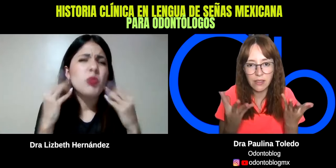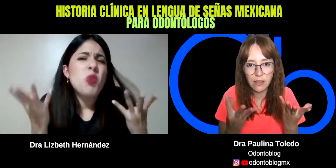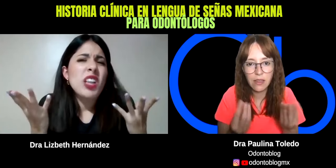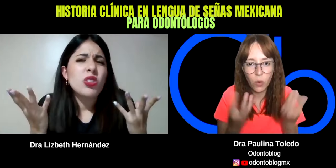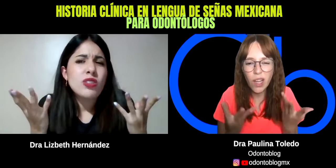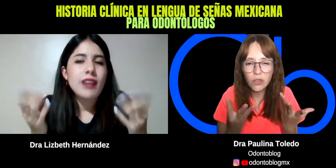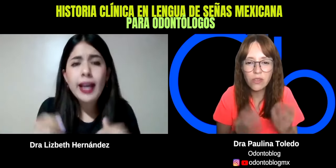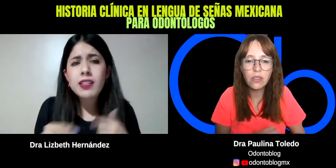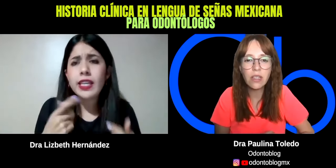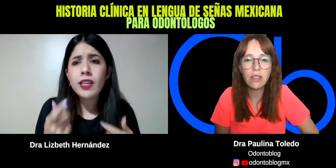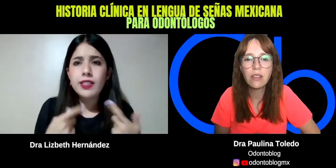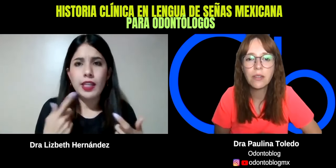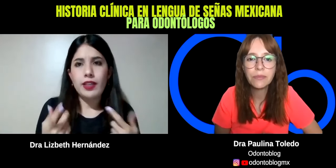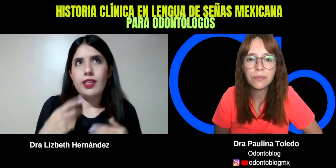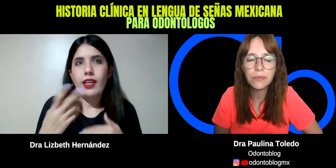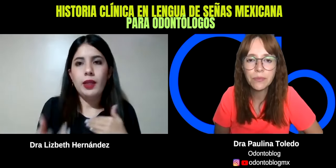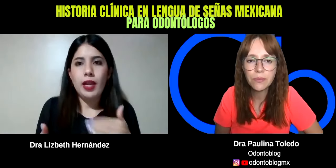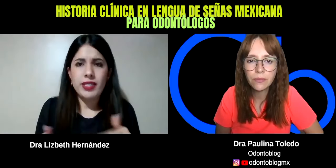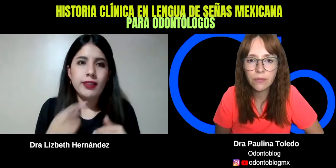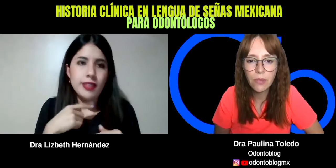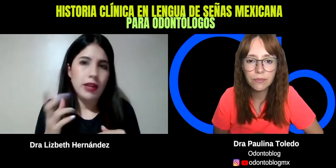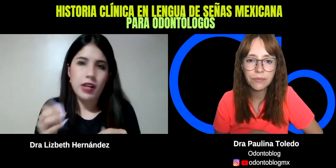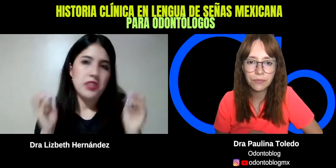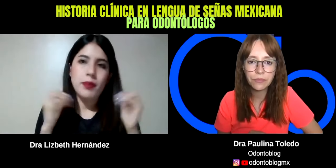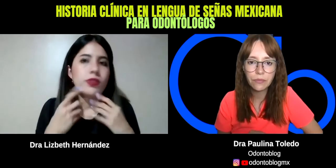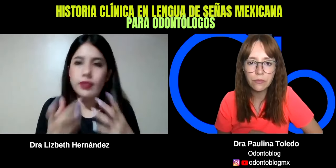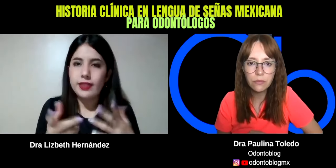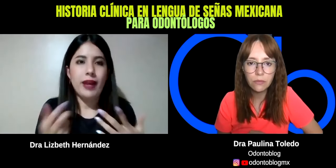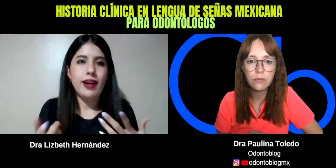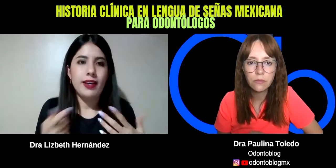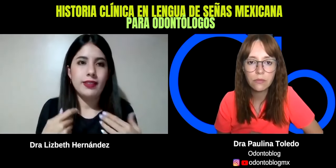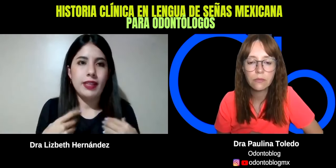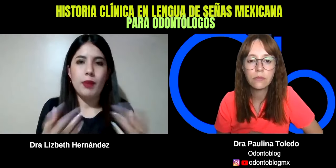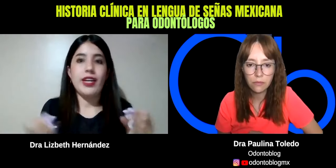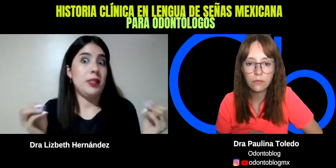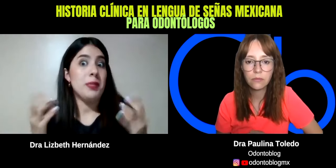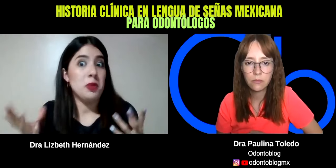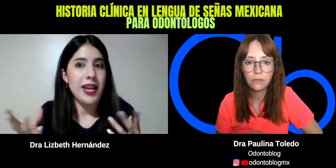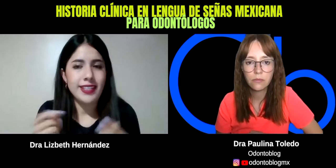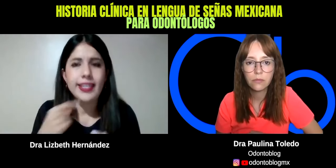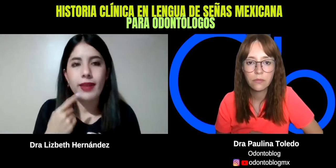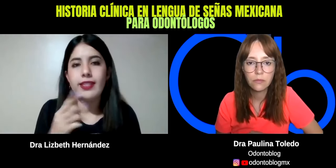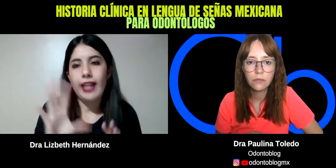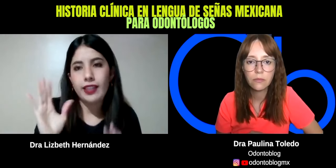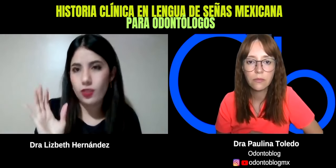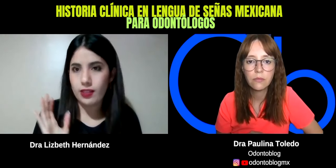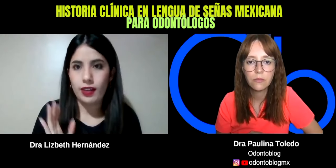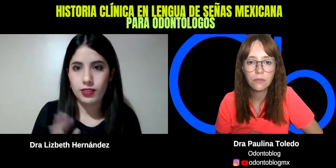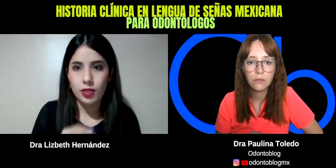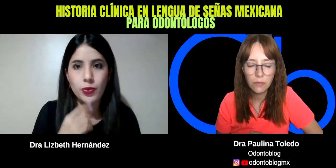cuántos. Ajá. Sí. Si el paciente sabe leer los labios se va a apoyar. Si no hacemos bien la seña va a decir, ah, quiso decir esto, ¿no? Porque